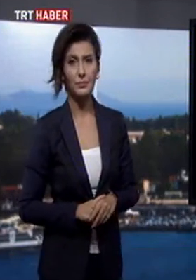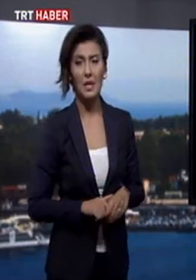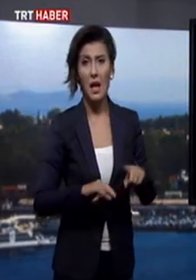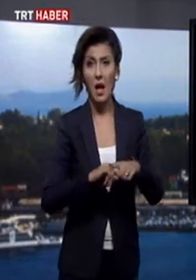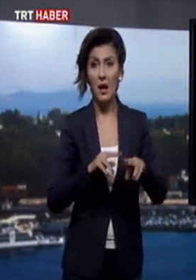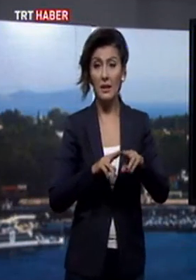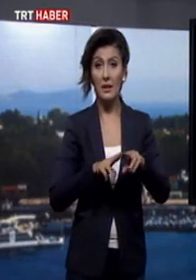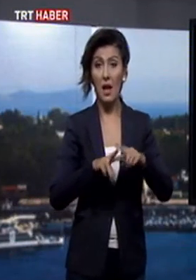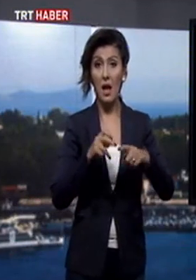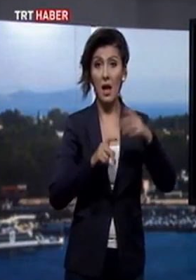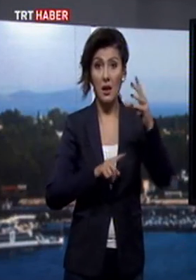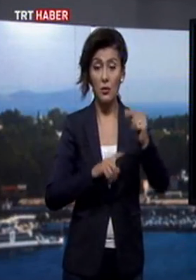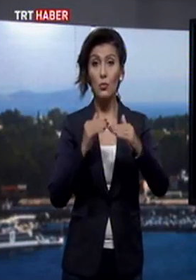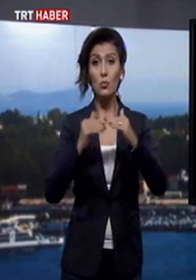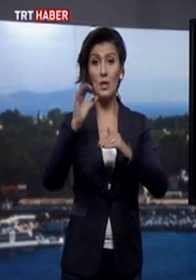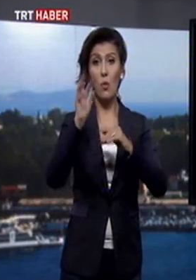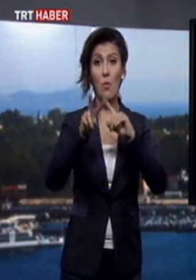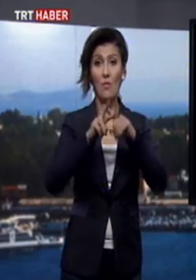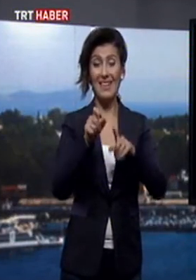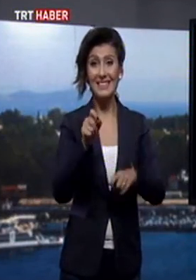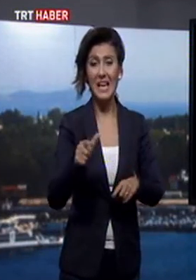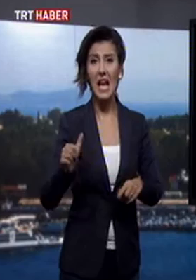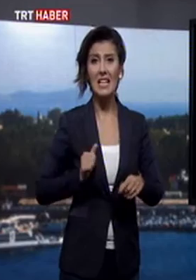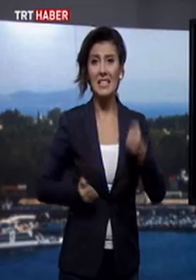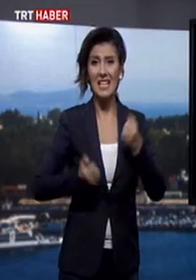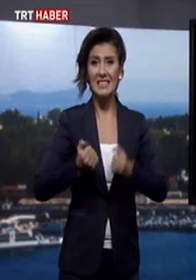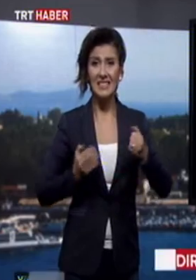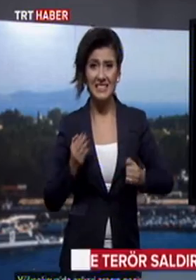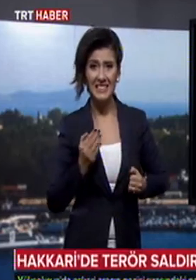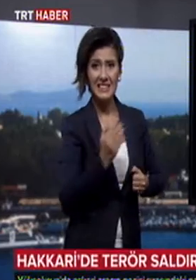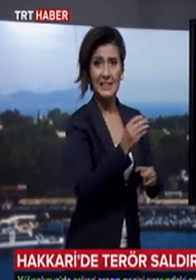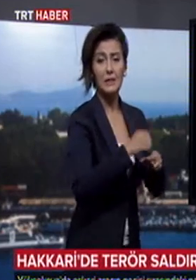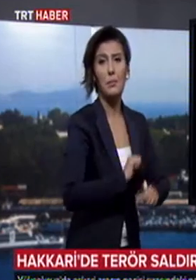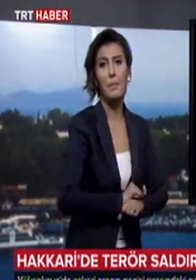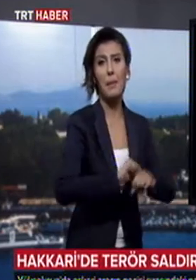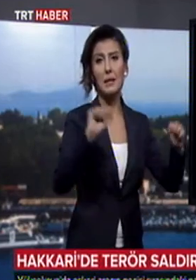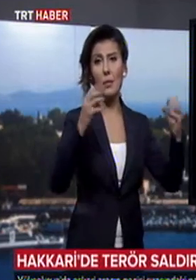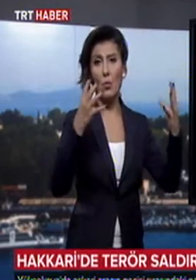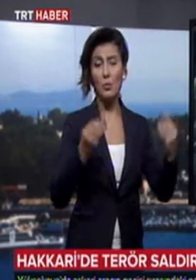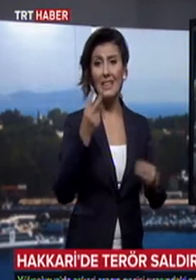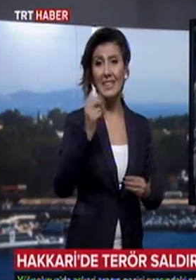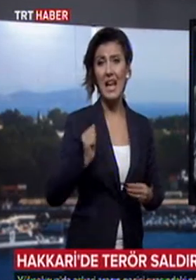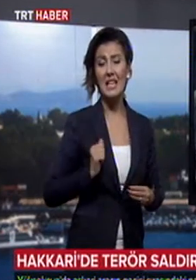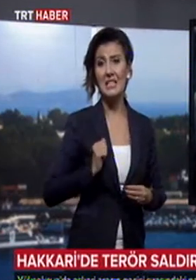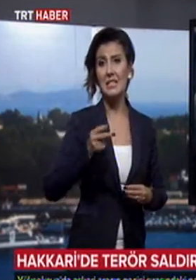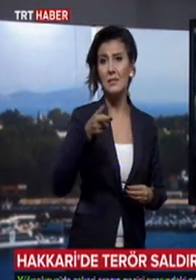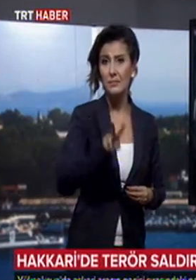Hakkari'nin Yüksekova ilçesinde askeri aracın geçişi sırasında patlama meydana geldi. İki asker şehit oldu,